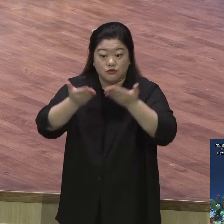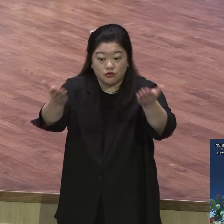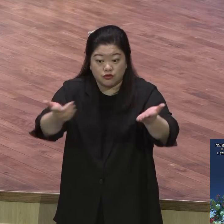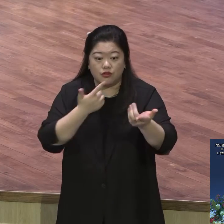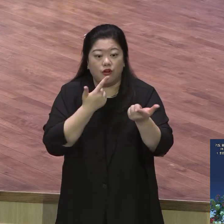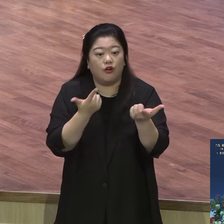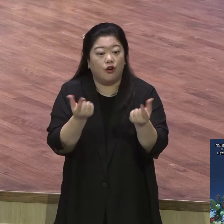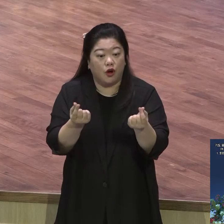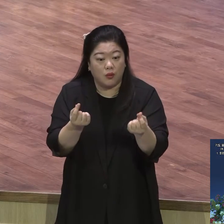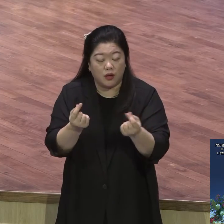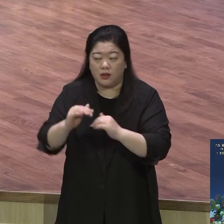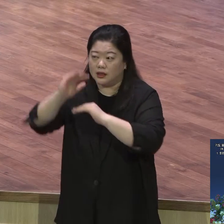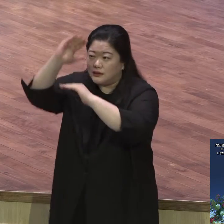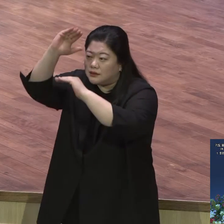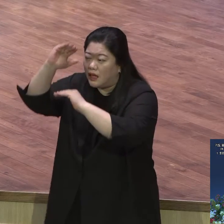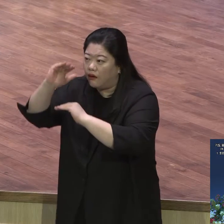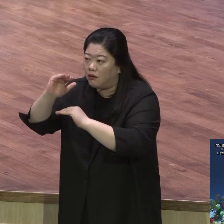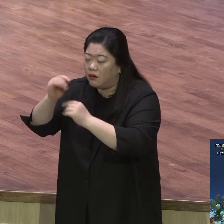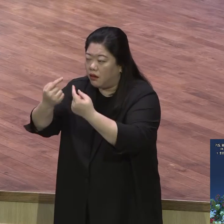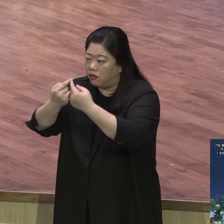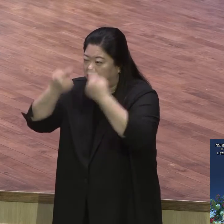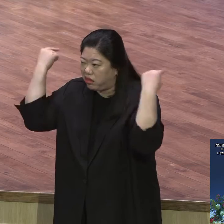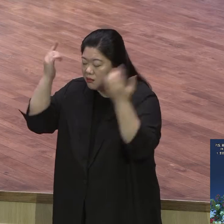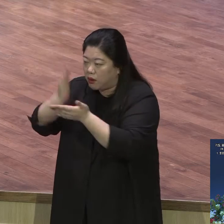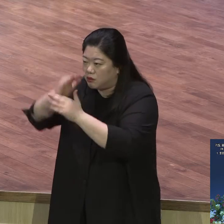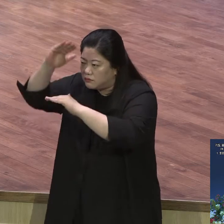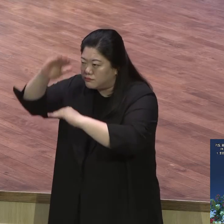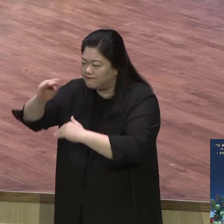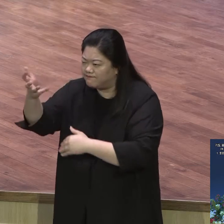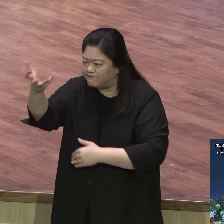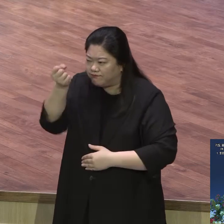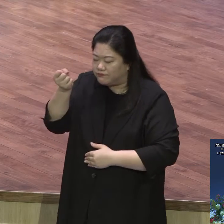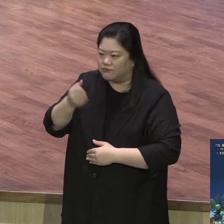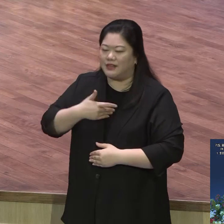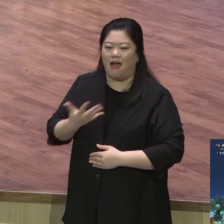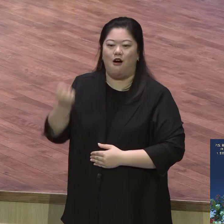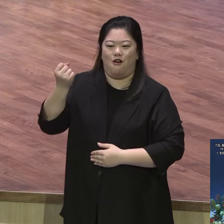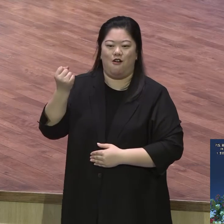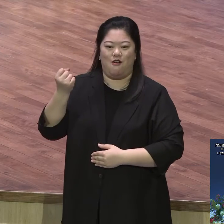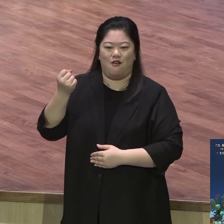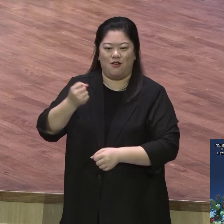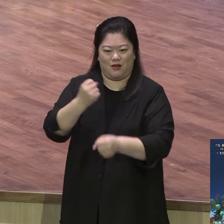꽉 잡으시기 바랍니다 마지막까지 두드리라 마지막까지 응답될 때까지